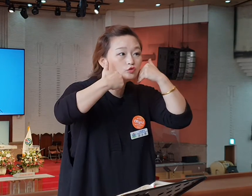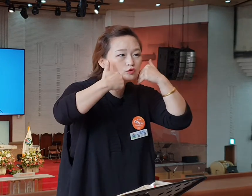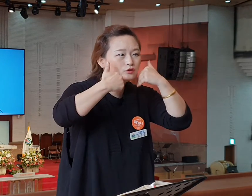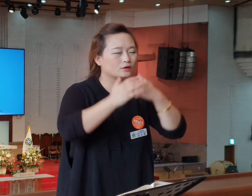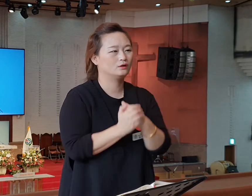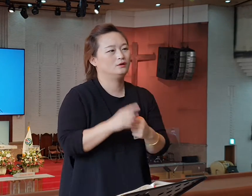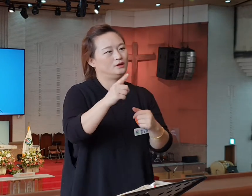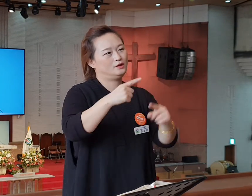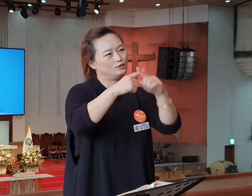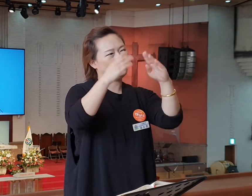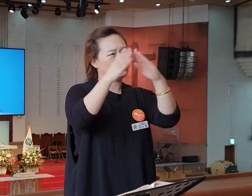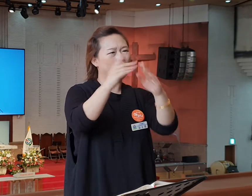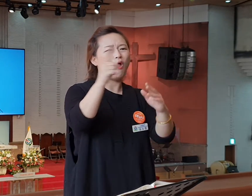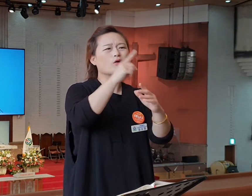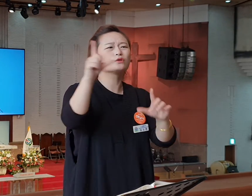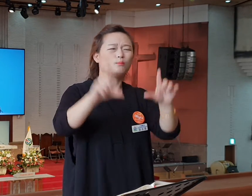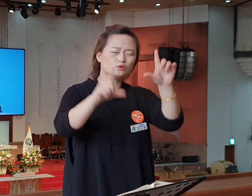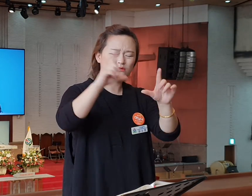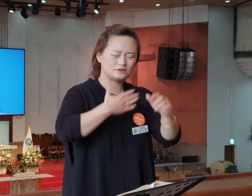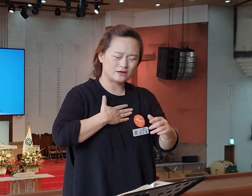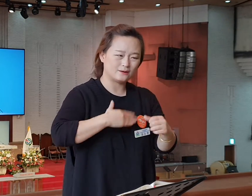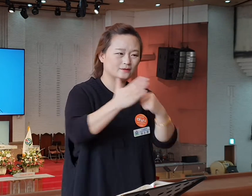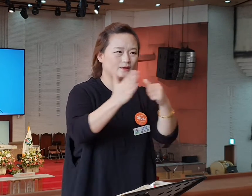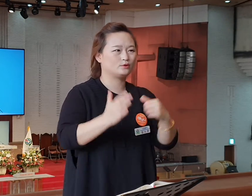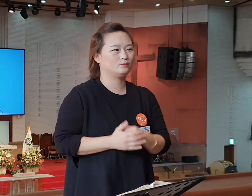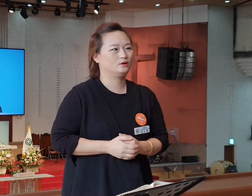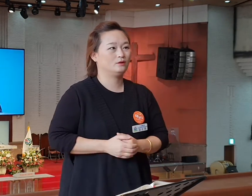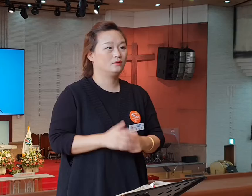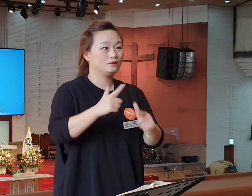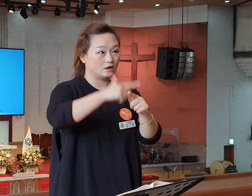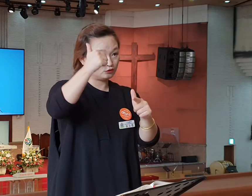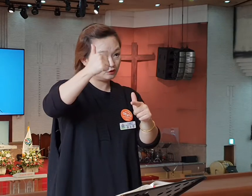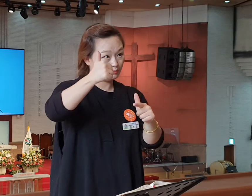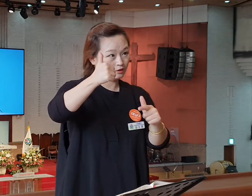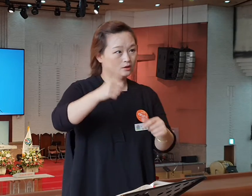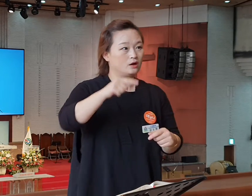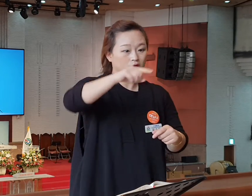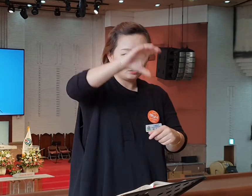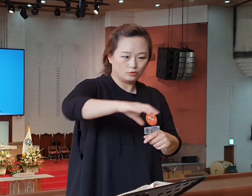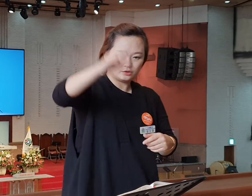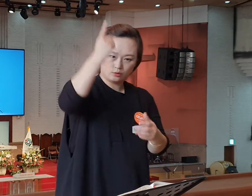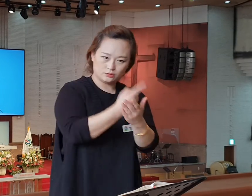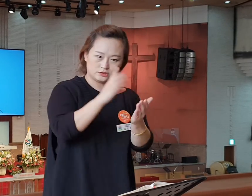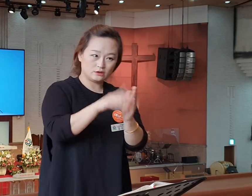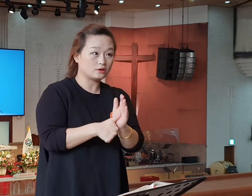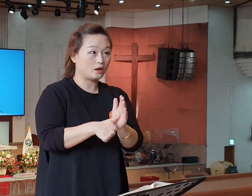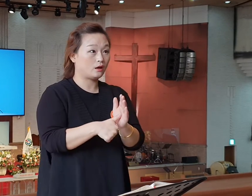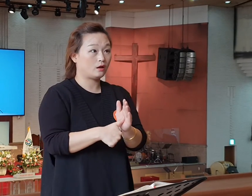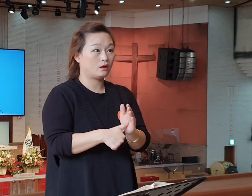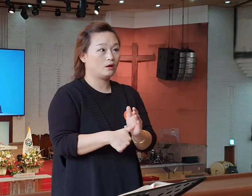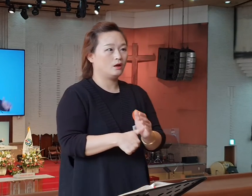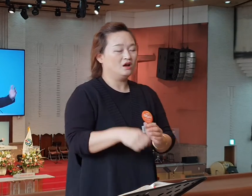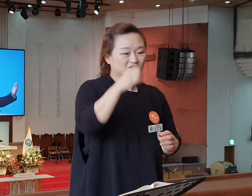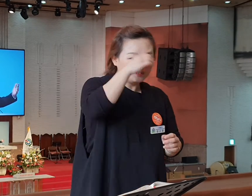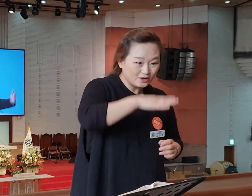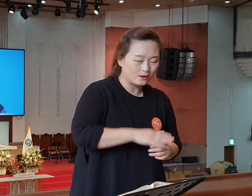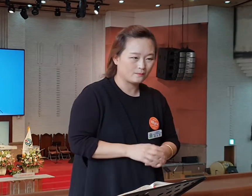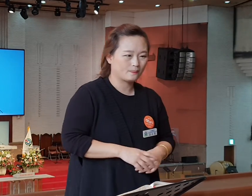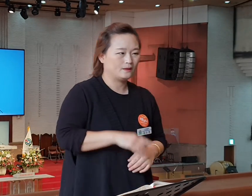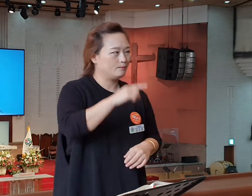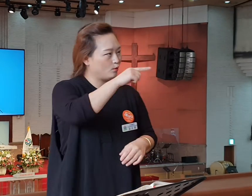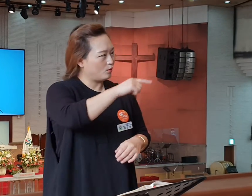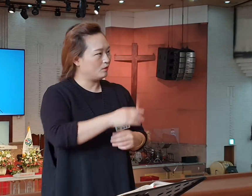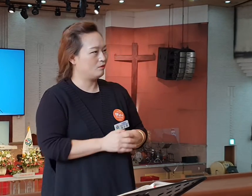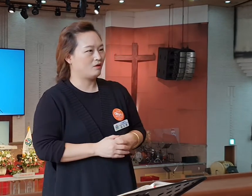이 서머나 교회가 어떤 상황인지 아시기 때문에 예수님은 여기 오실 때 에베소 교회가 괜히 자기가